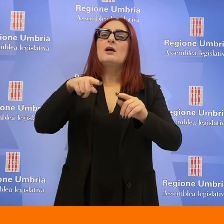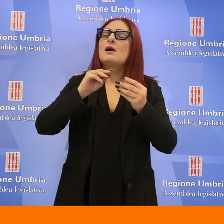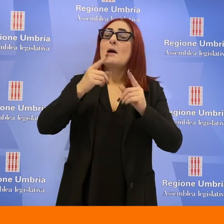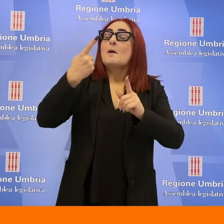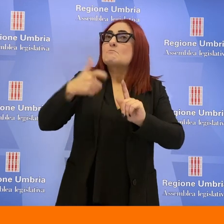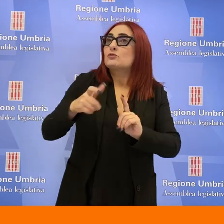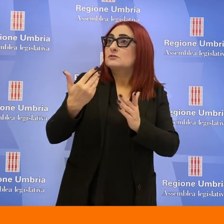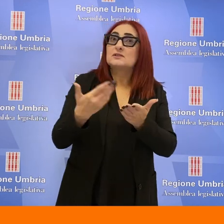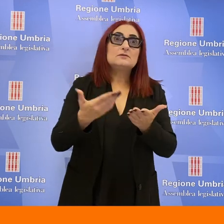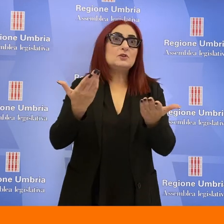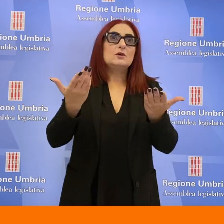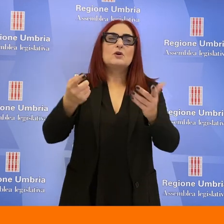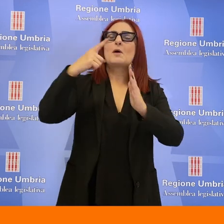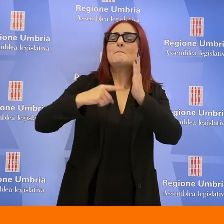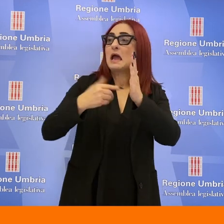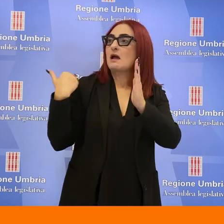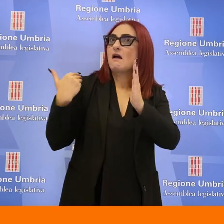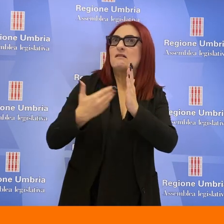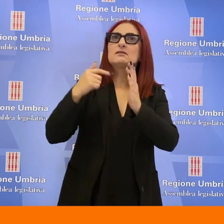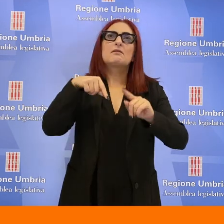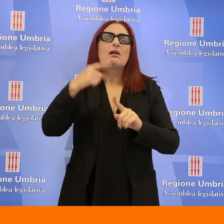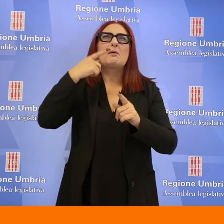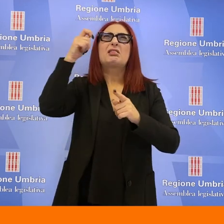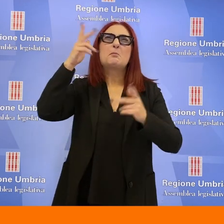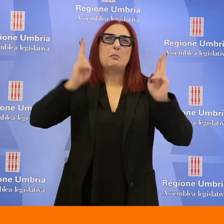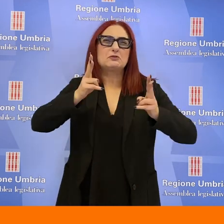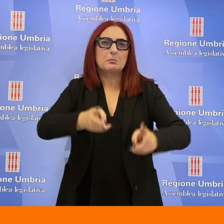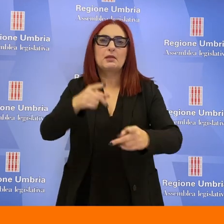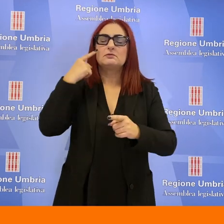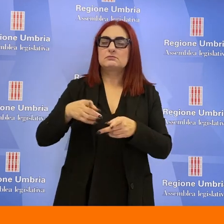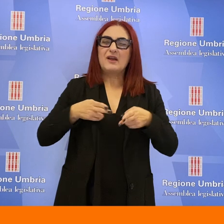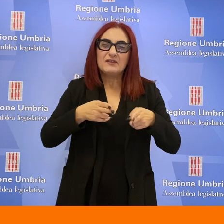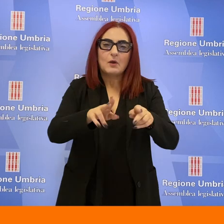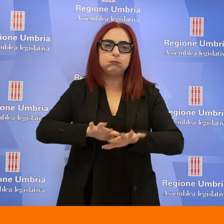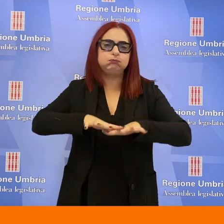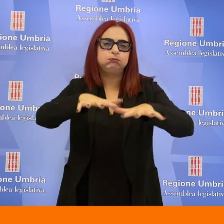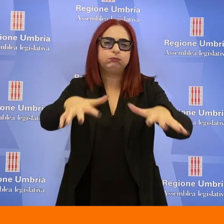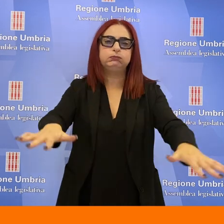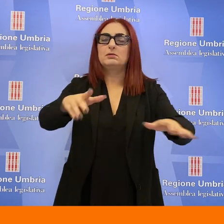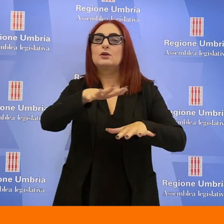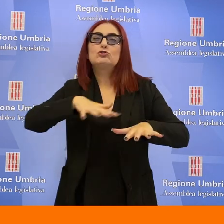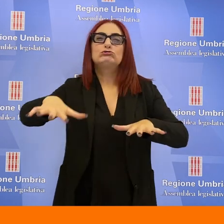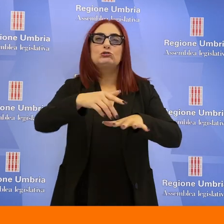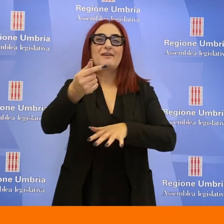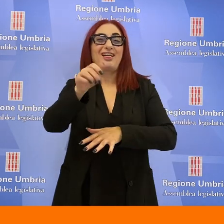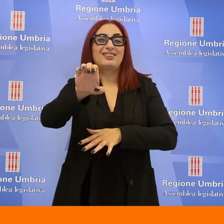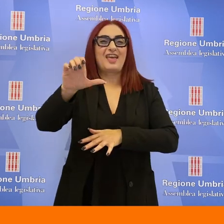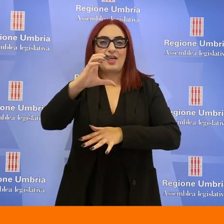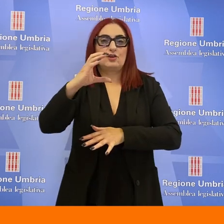pochi mesi, a causa del peggiorare delle condizioni meteorologiche, abbiamo assistito alle sondazioni di corsi d'acqua nella zona del